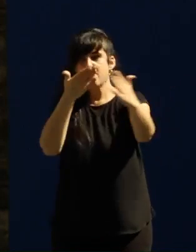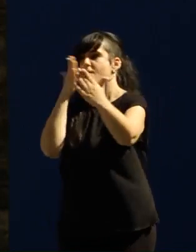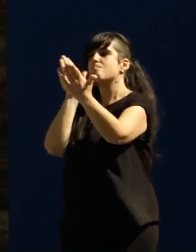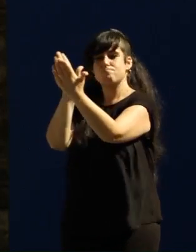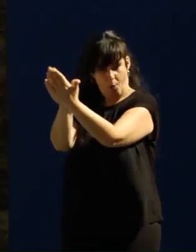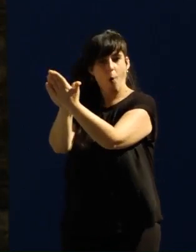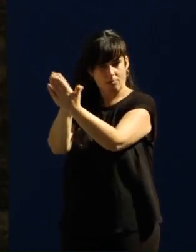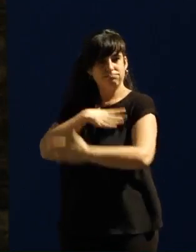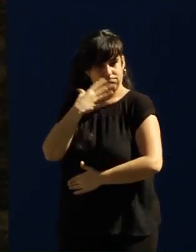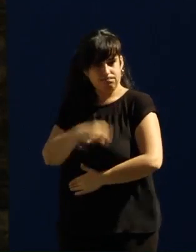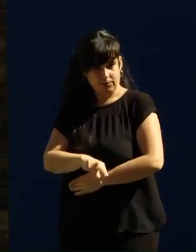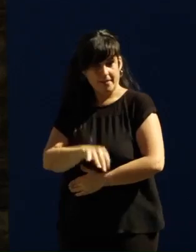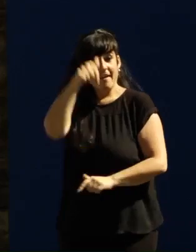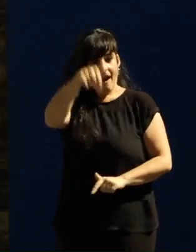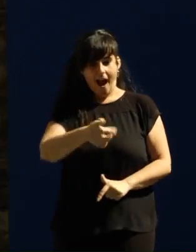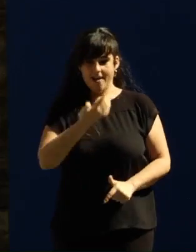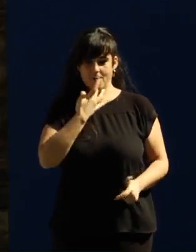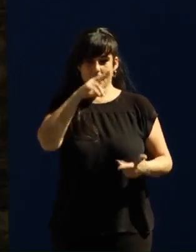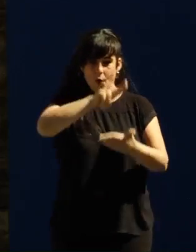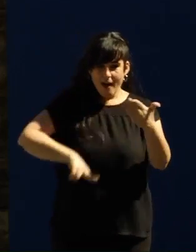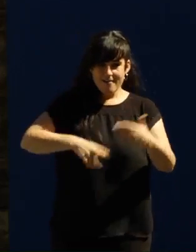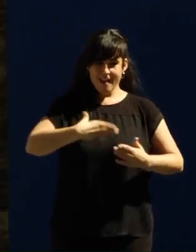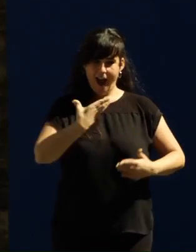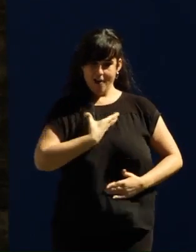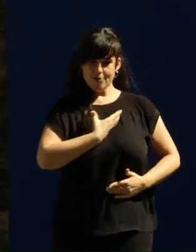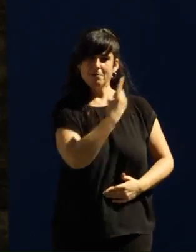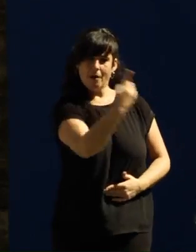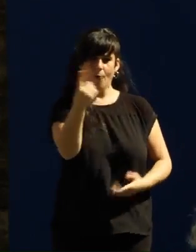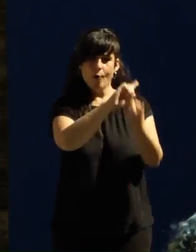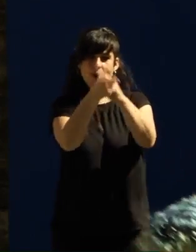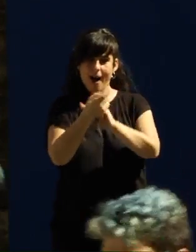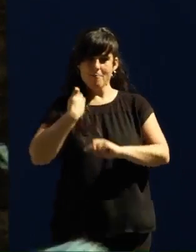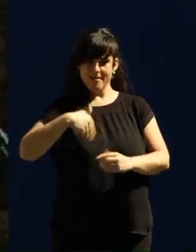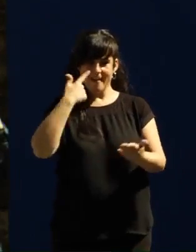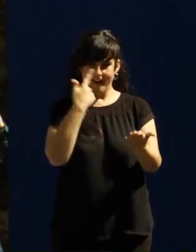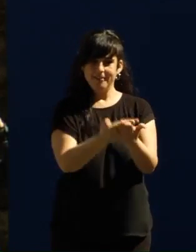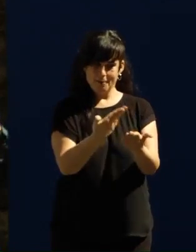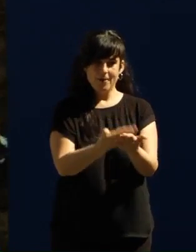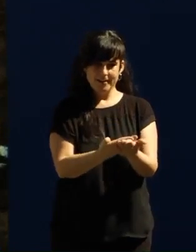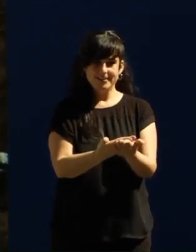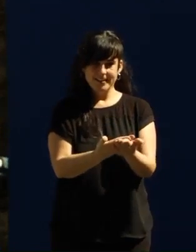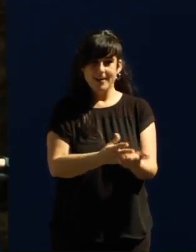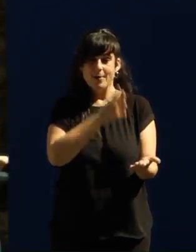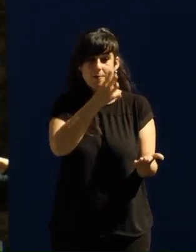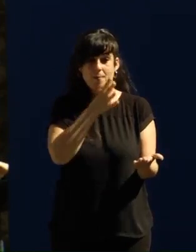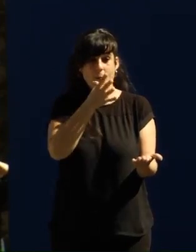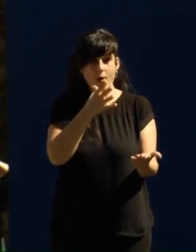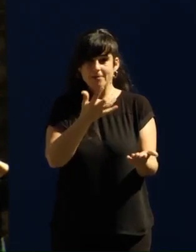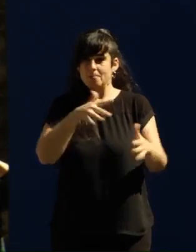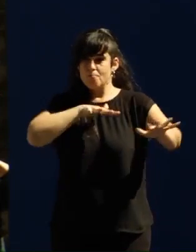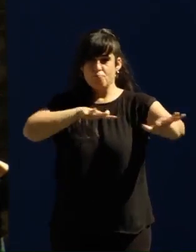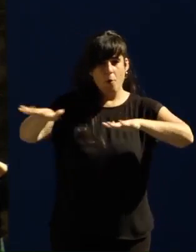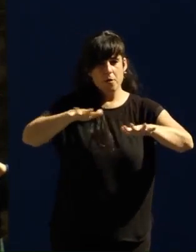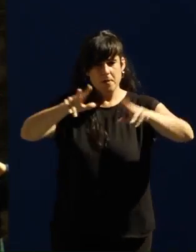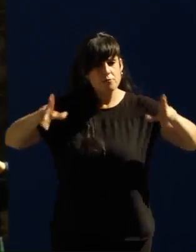ya demostrasteis que lo podíais hacer en los ayuntamientos, ya lo demostrasteis desde hacía mucho tiempo, con un inmenso, riquísimo y poderoso movimiento